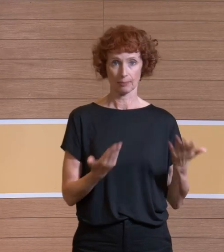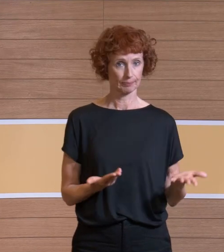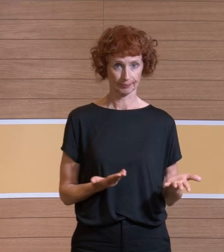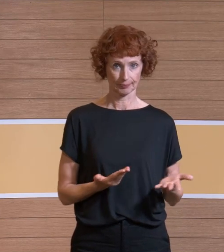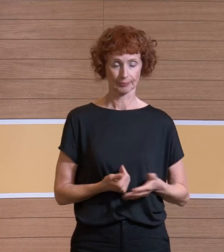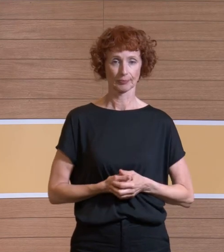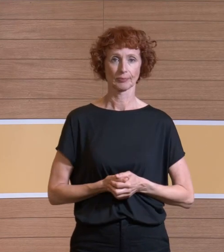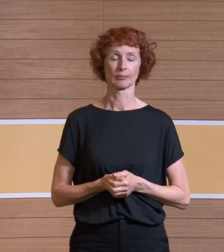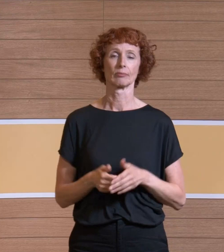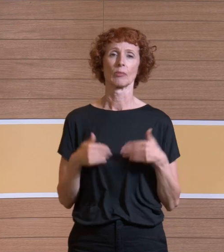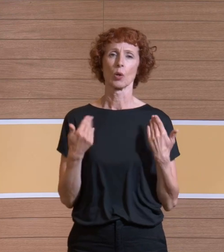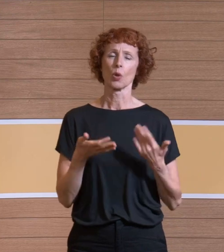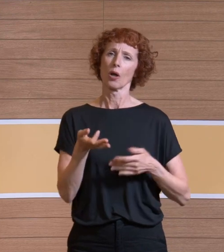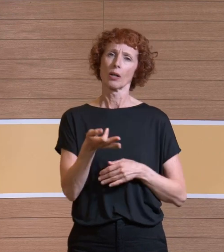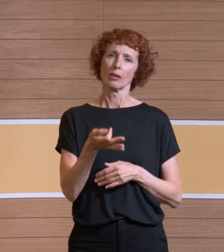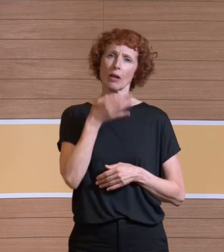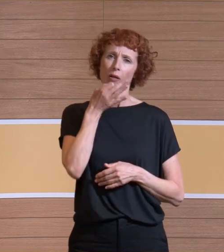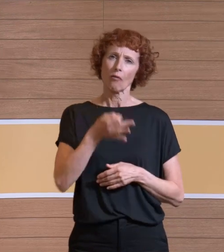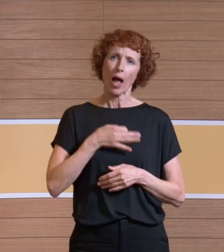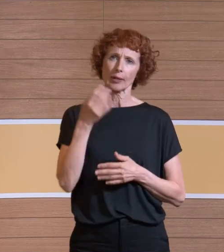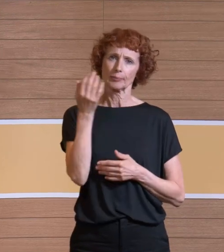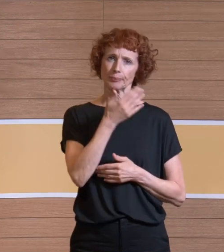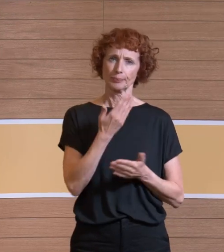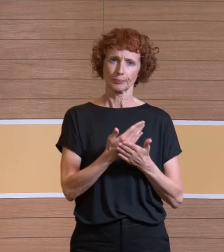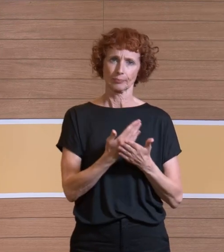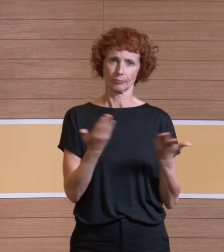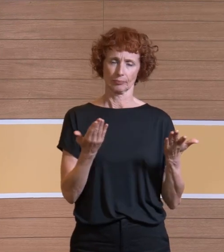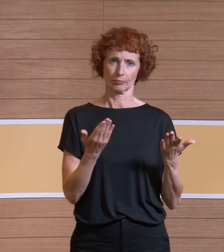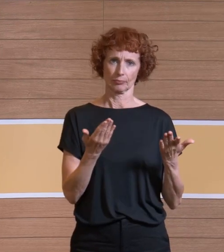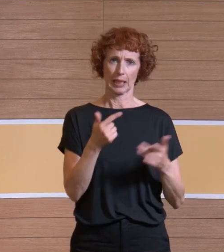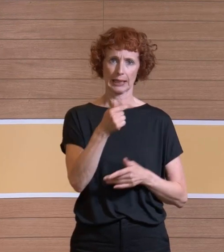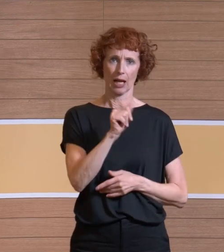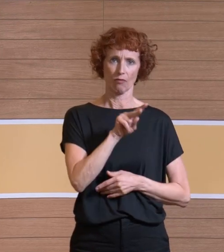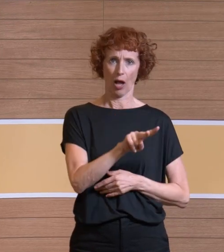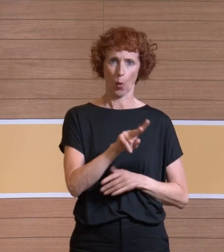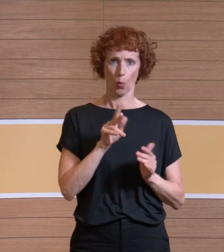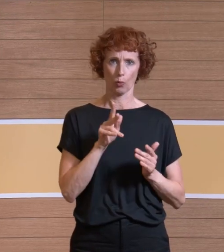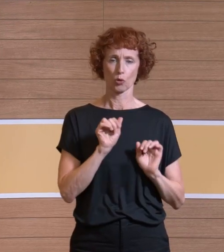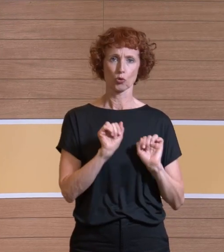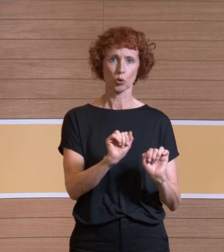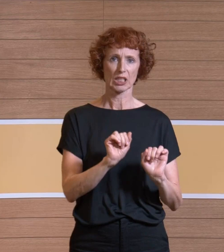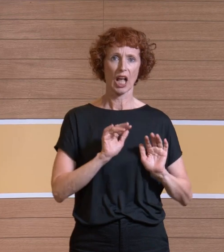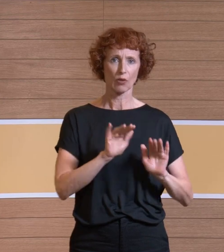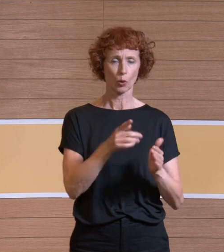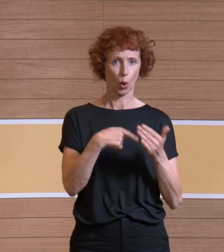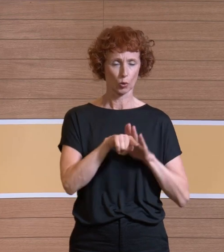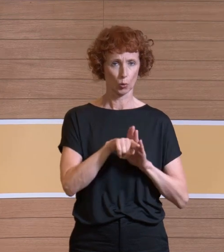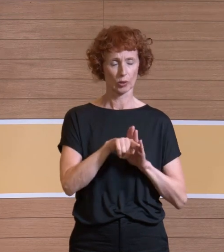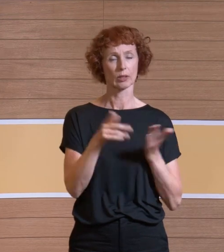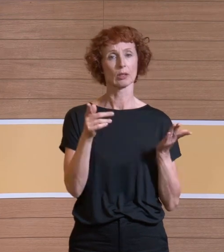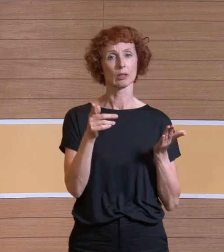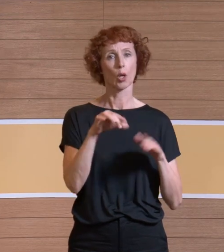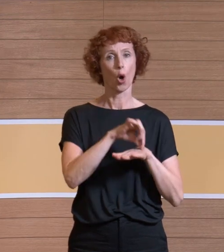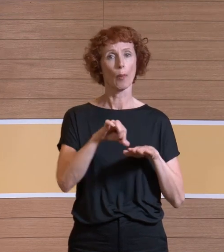Dabei waren die Fragestellungen zum ersten oder erstens die Beeinflussung der THV-Schutzwirkung durch die OP-Leuchten und